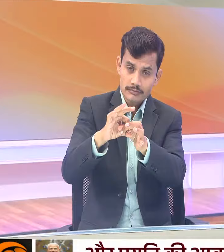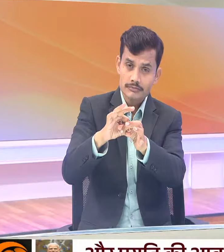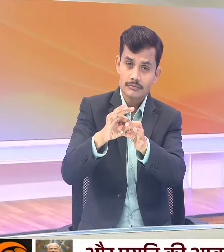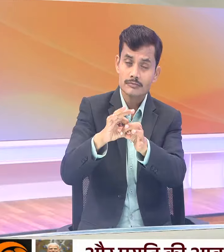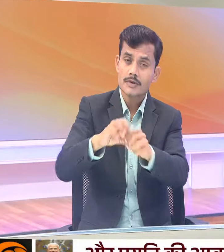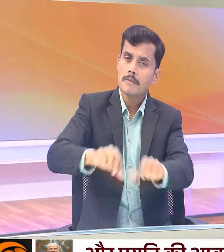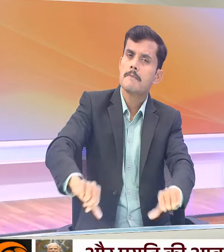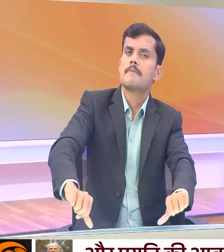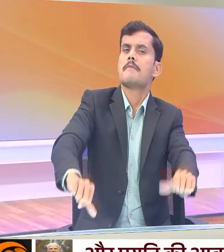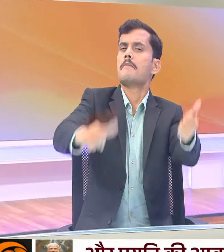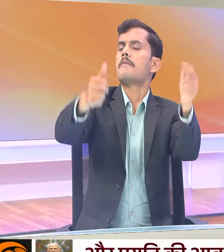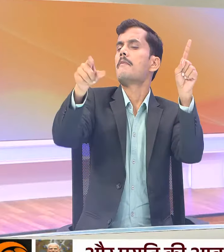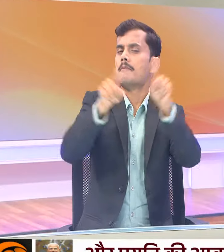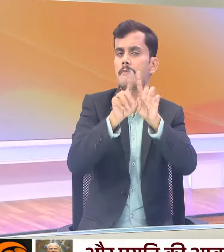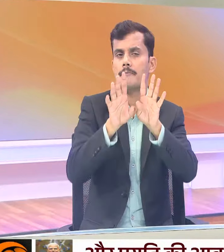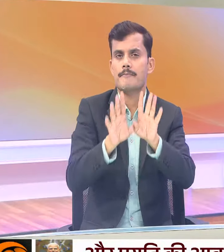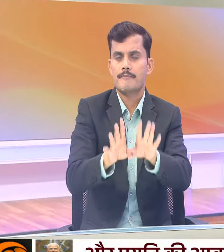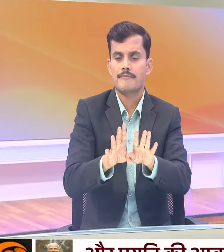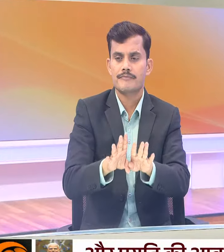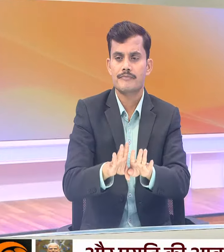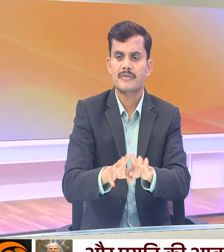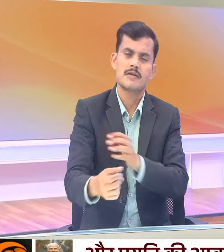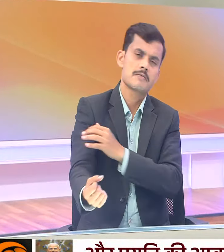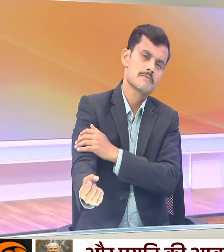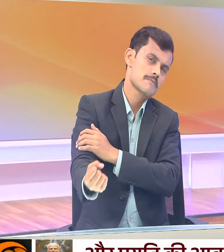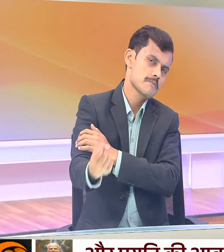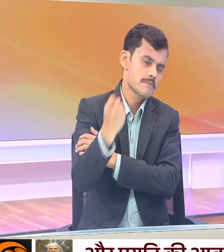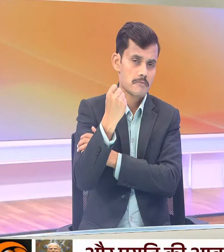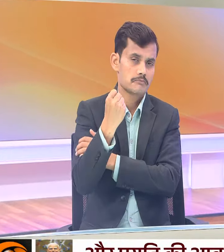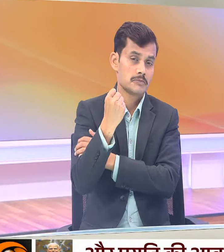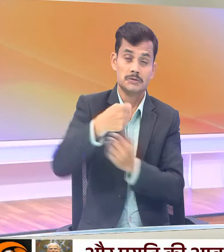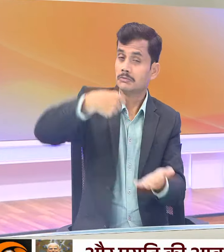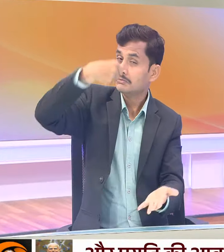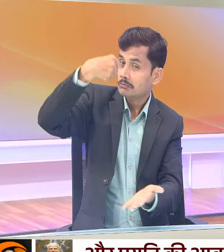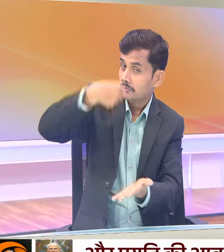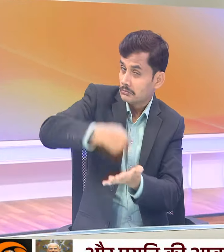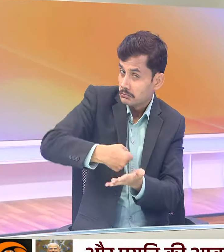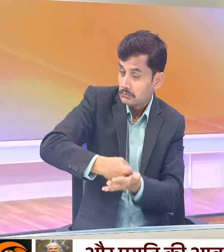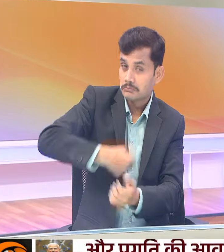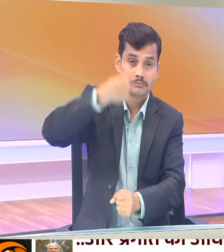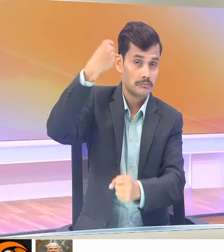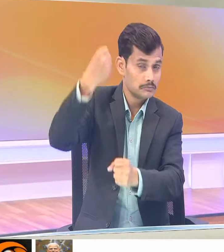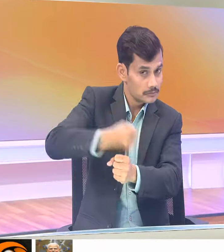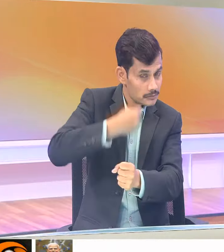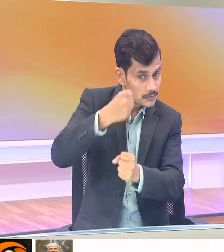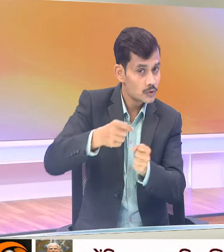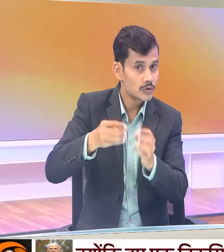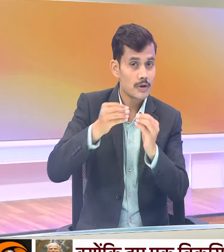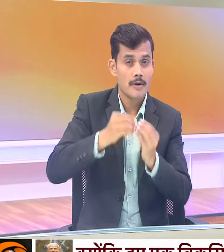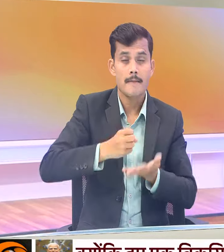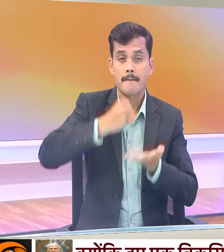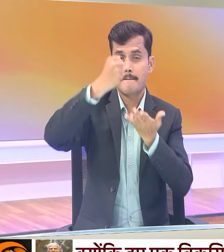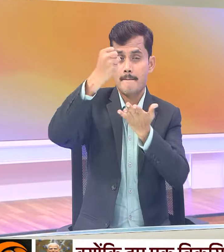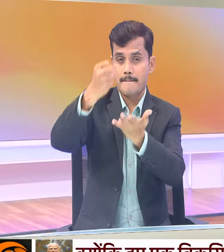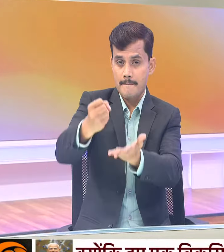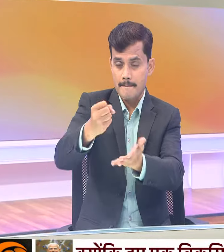पुरा करने की मजबूत नीव वाला बजट लेकर के